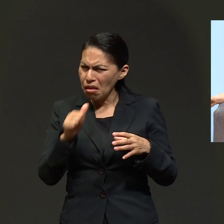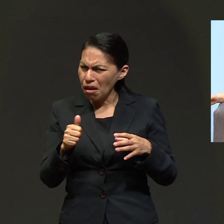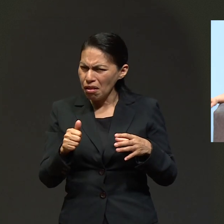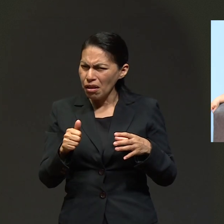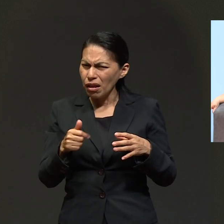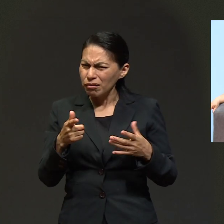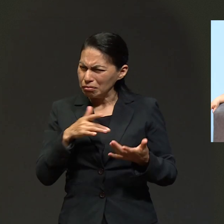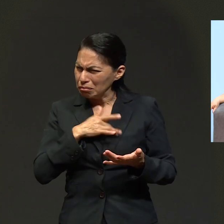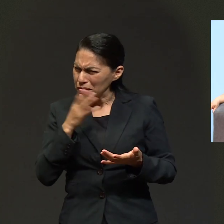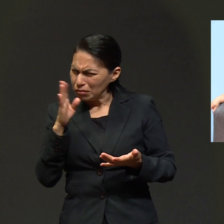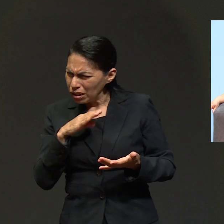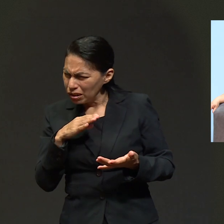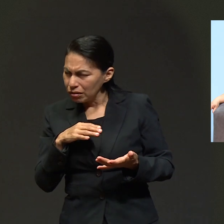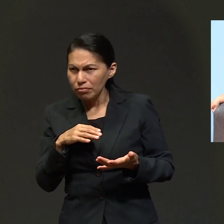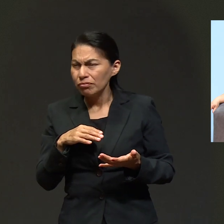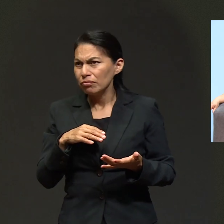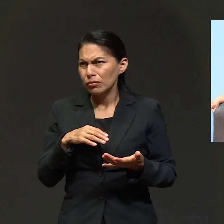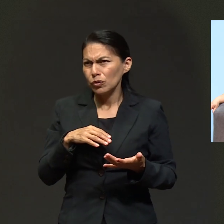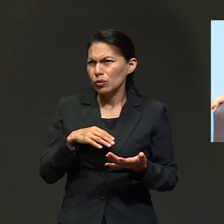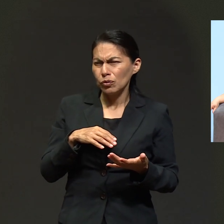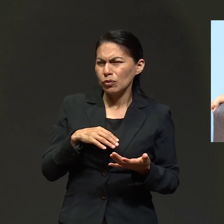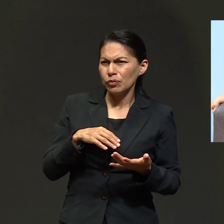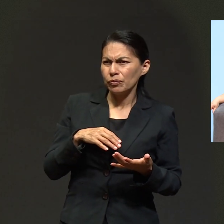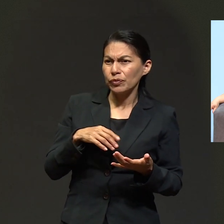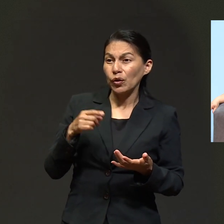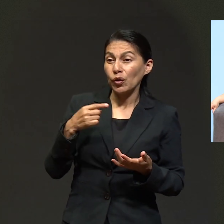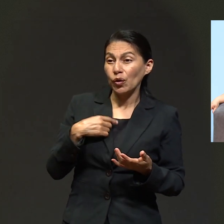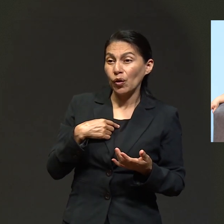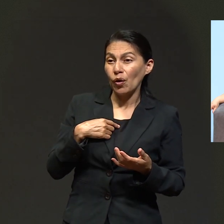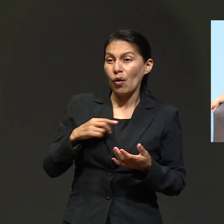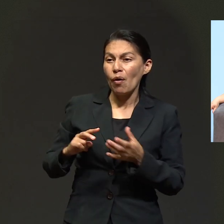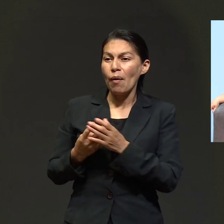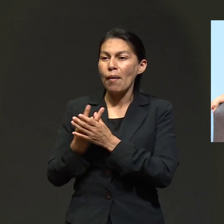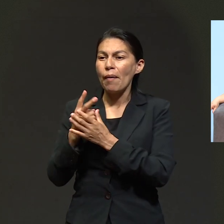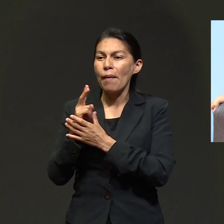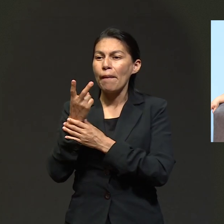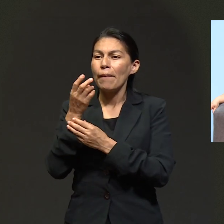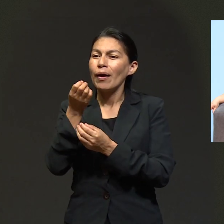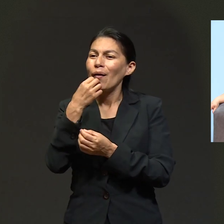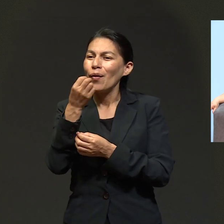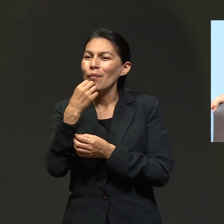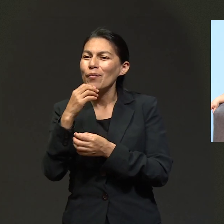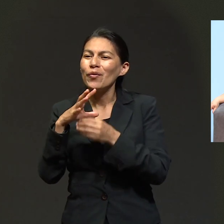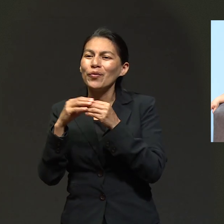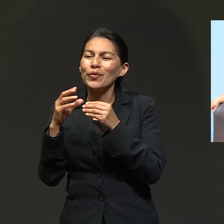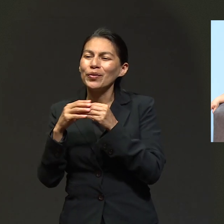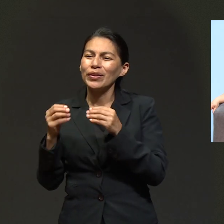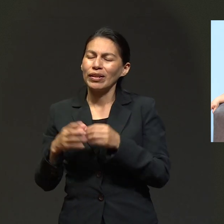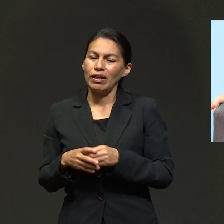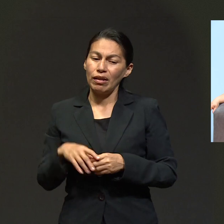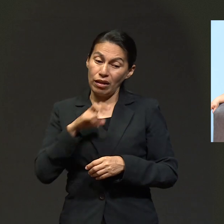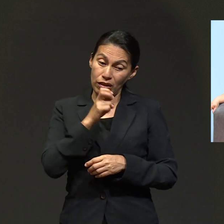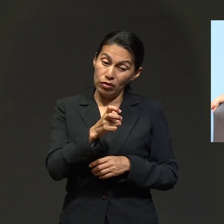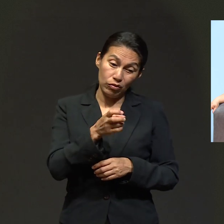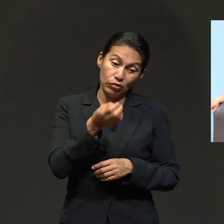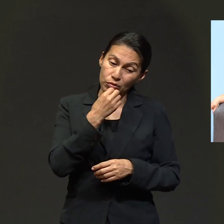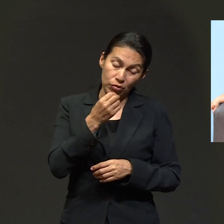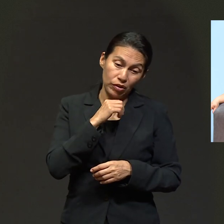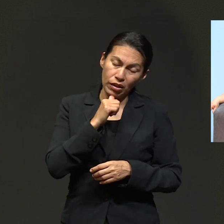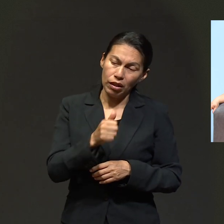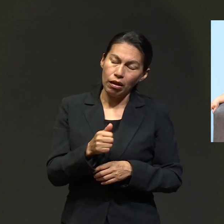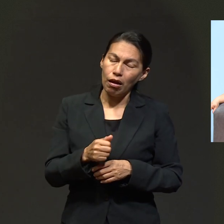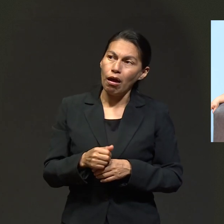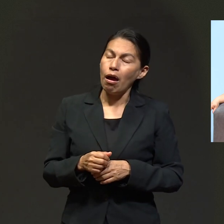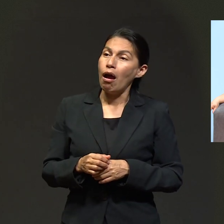llena nuevamente, usted no está comiendo, ¿se siente mal? Le digo, no, lo que pasa es que yo soy vegetariana y yo no